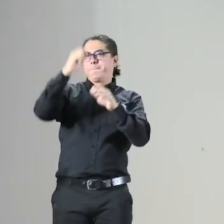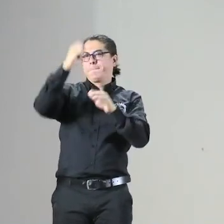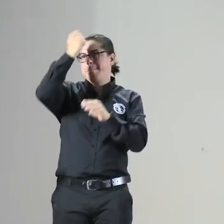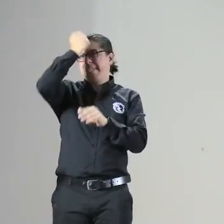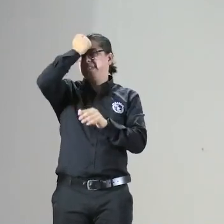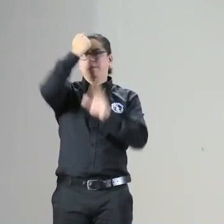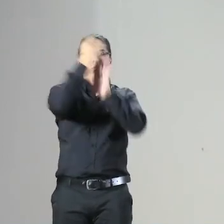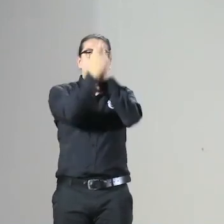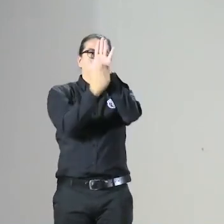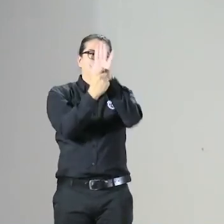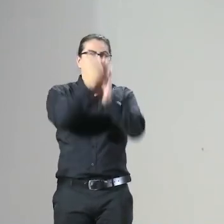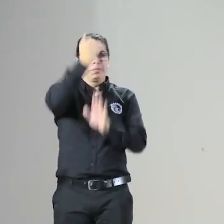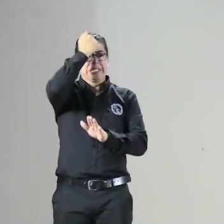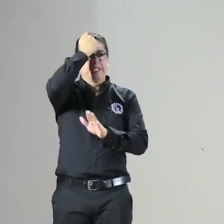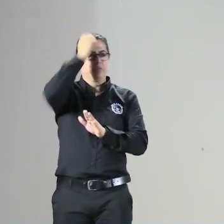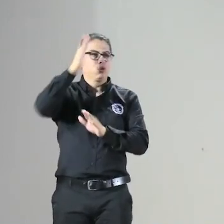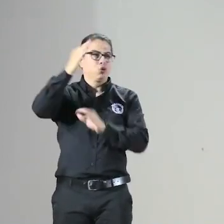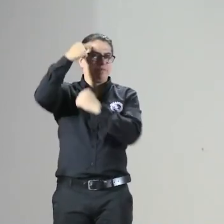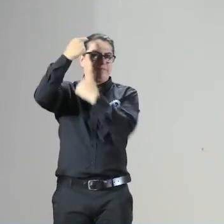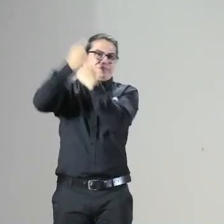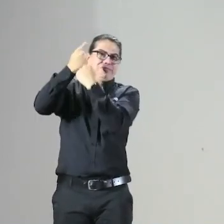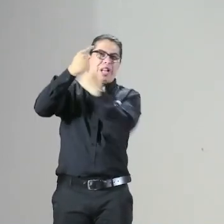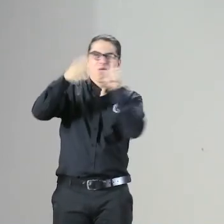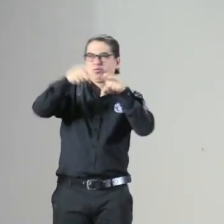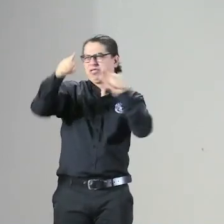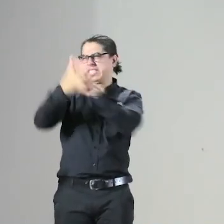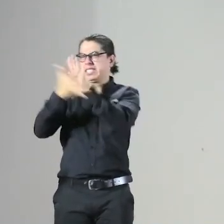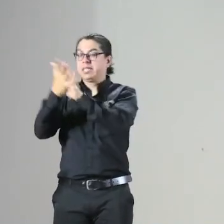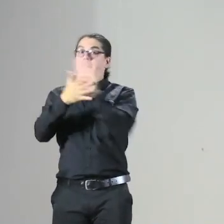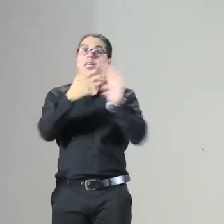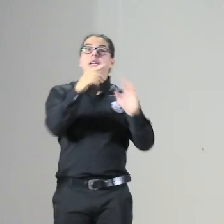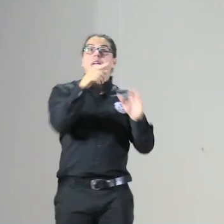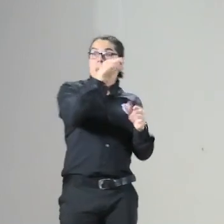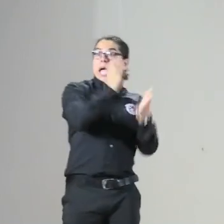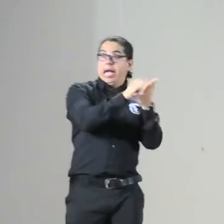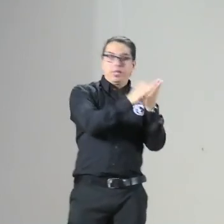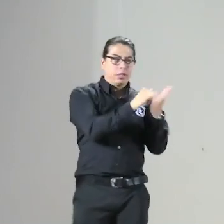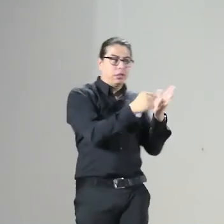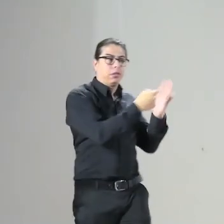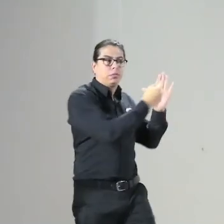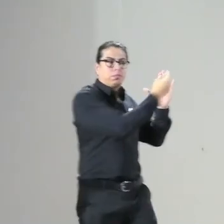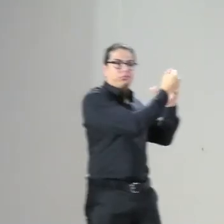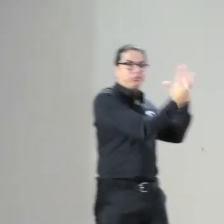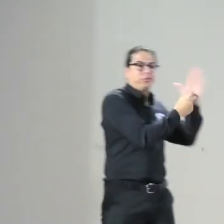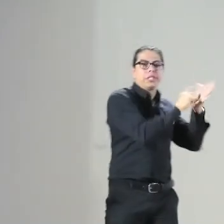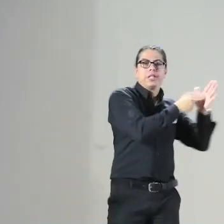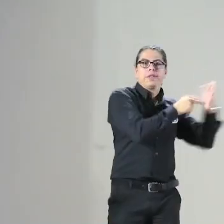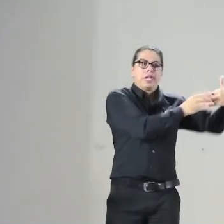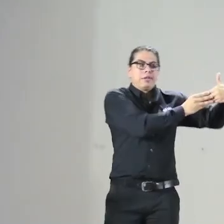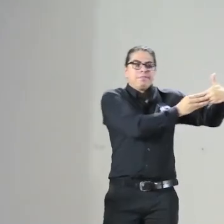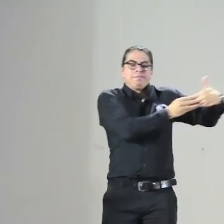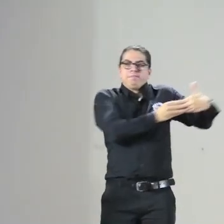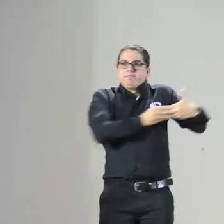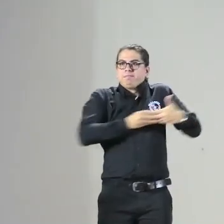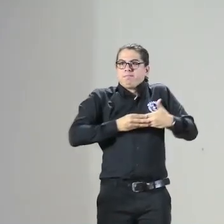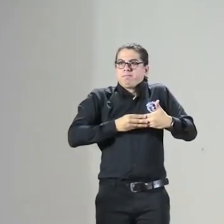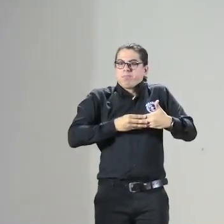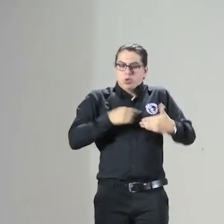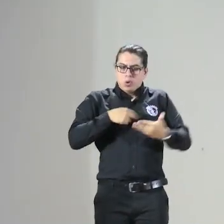que los principios hablemos de los principios hablamos de principios en pilares que aparecen y que son